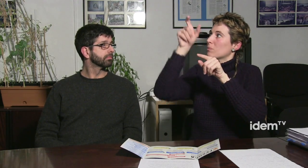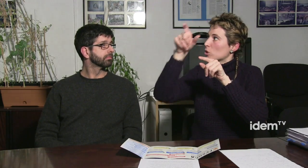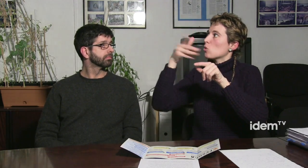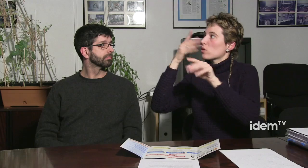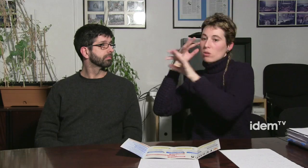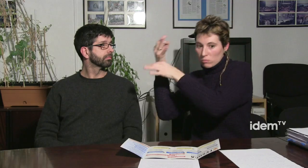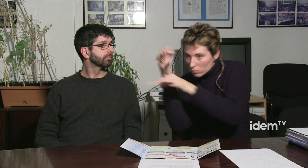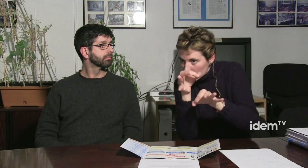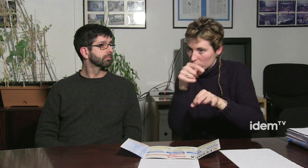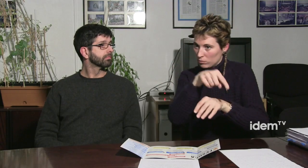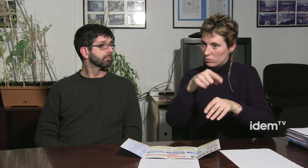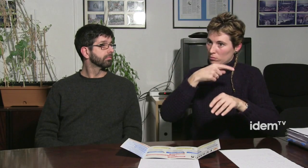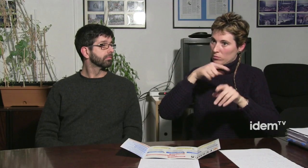nosaltres intentem